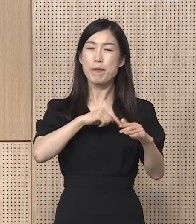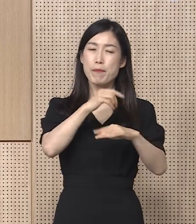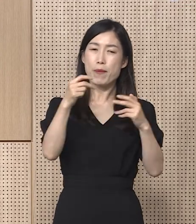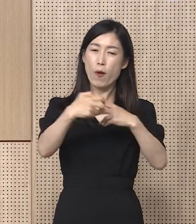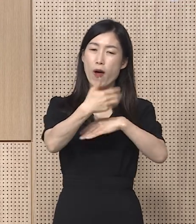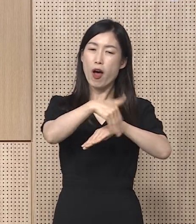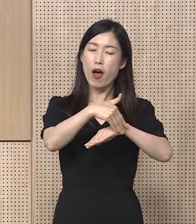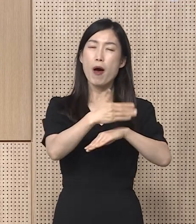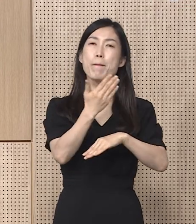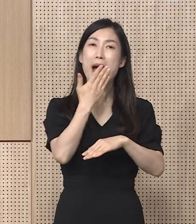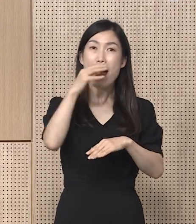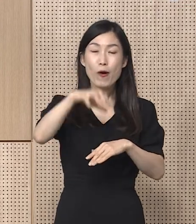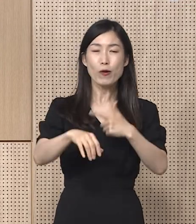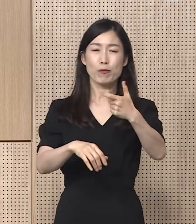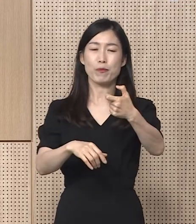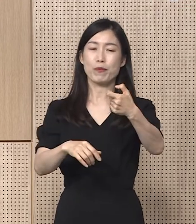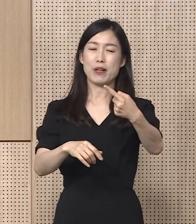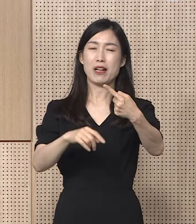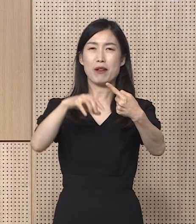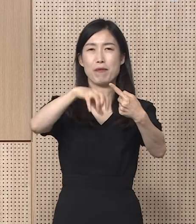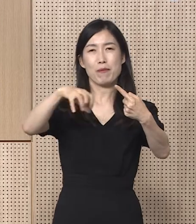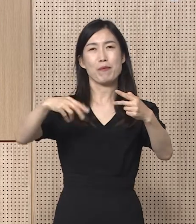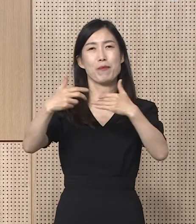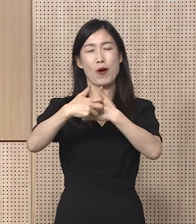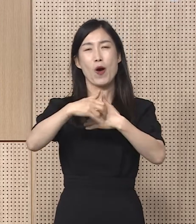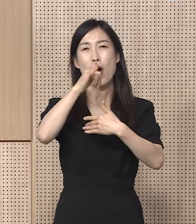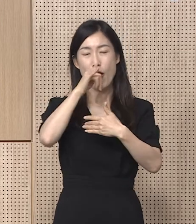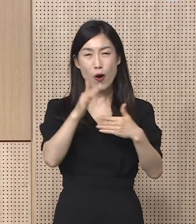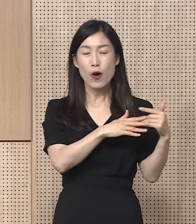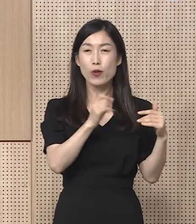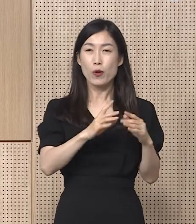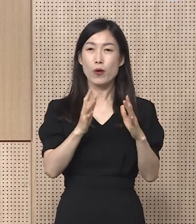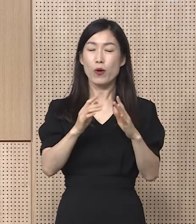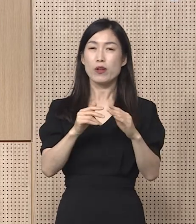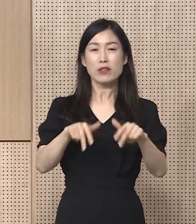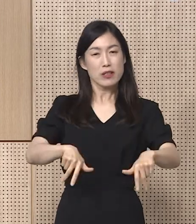비대면 진료가 가능한 동네 병원은 2,510개소입니다.